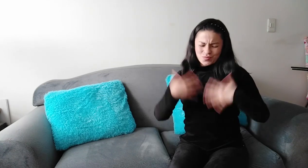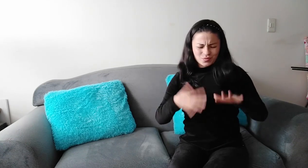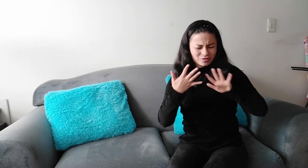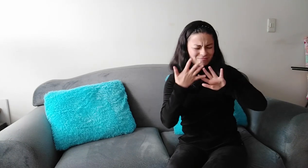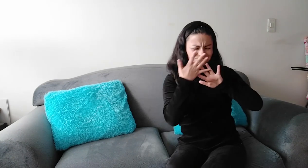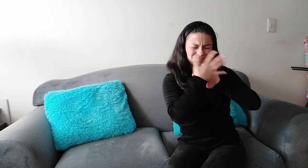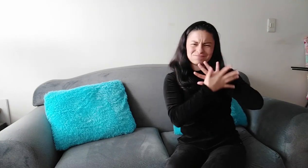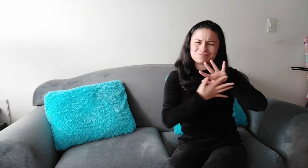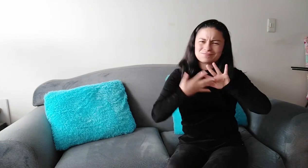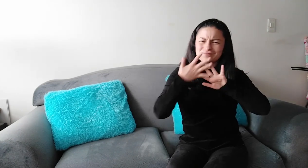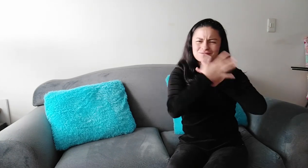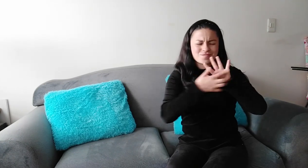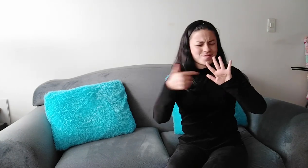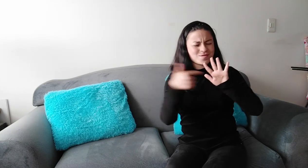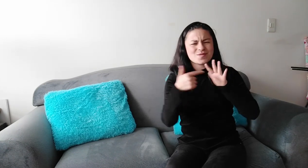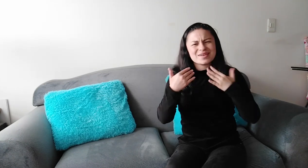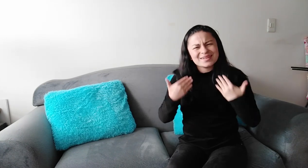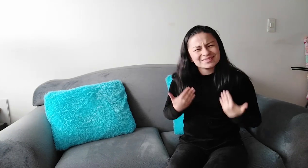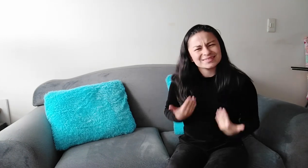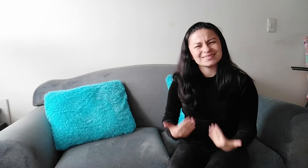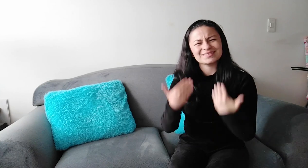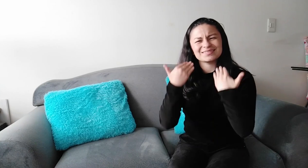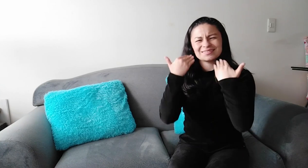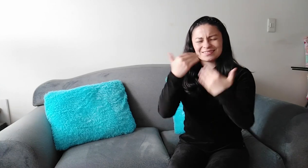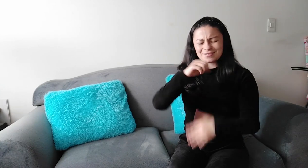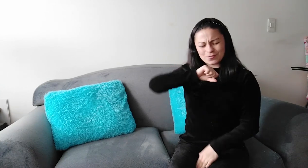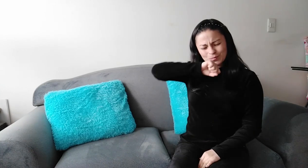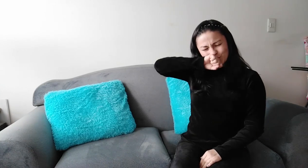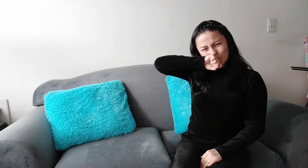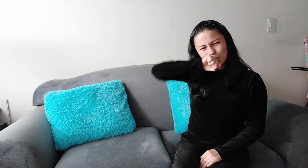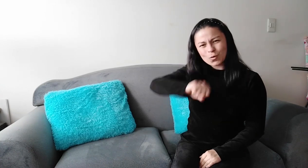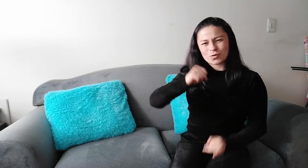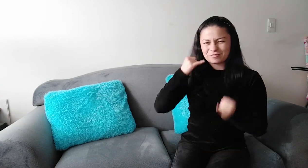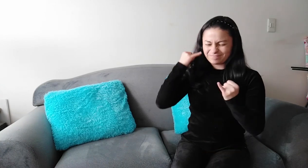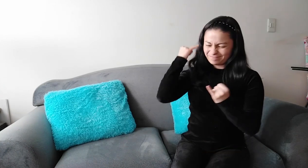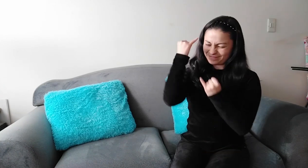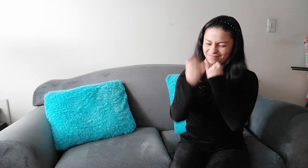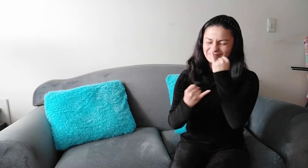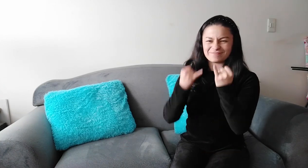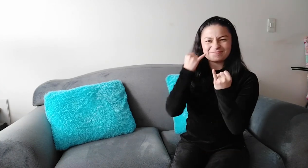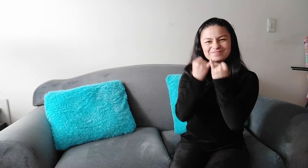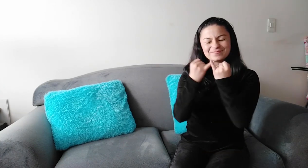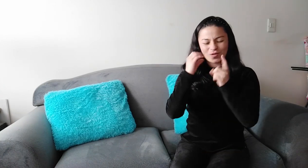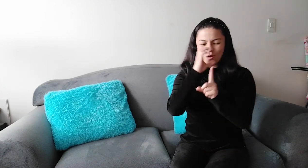La lengua de señas contiene un gran valor. Enriquece la identidad,